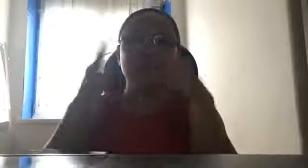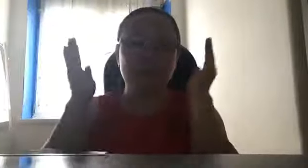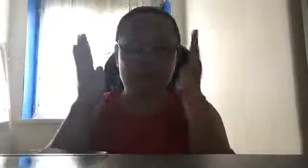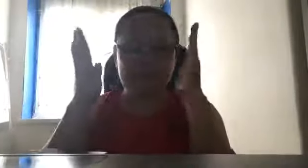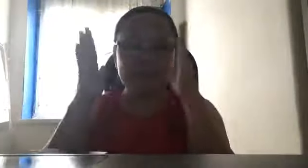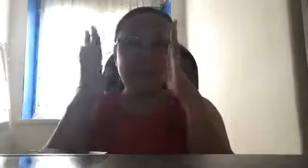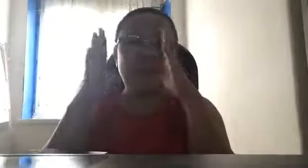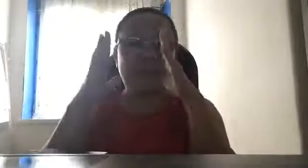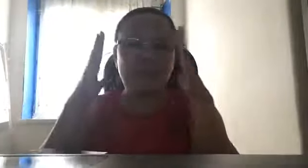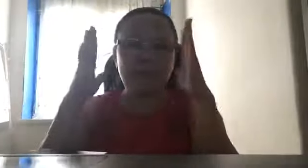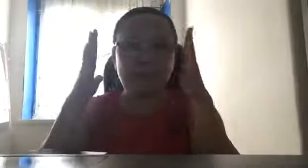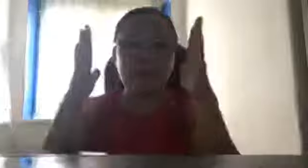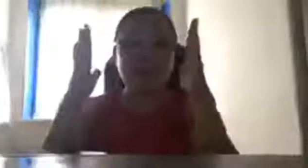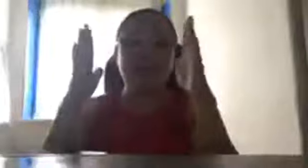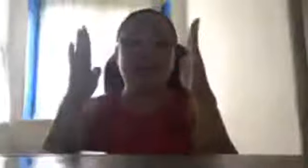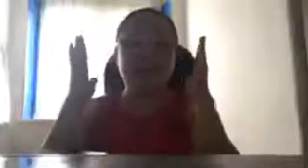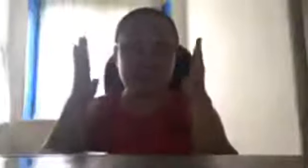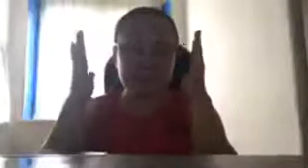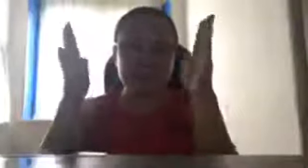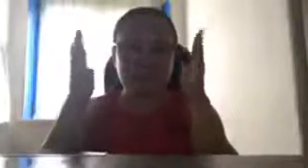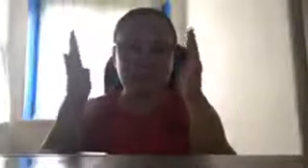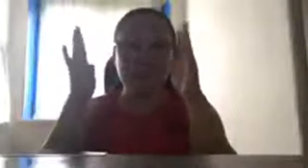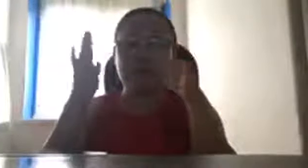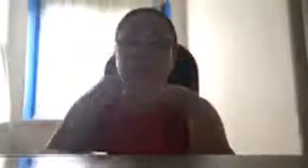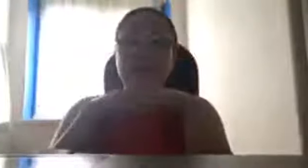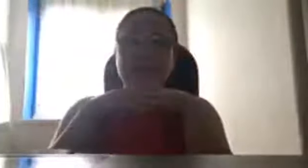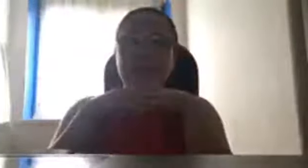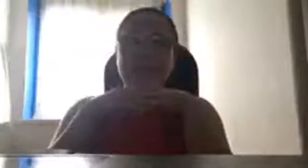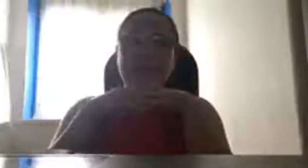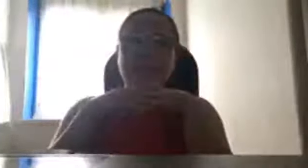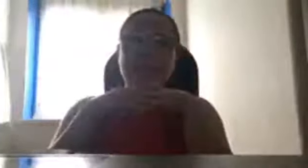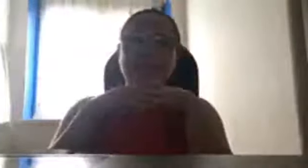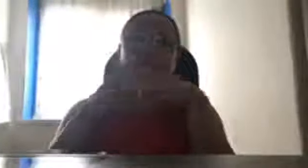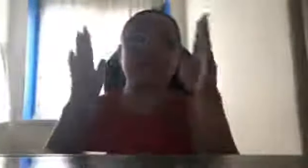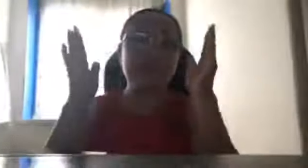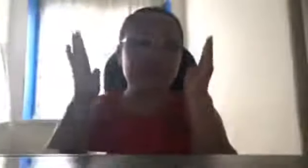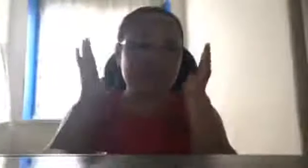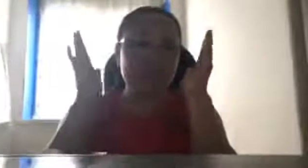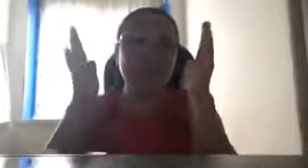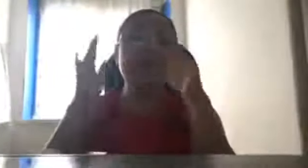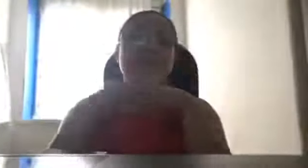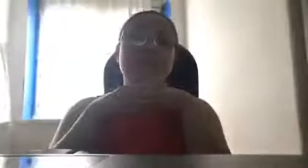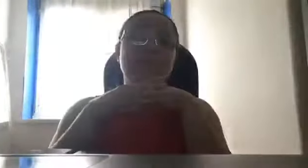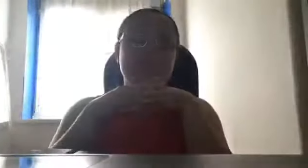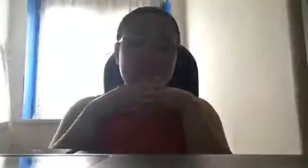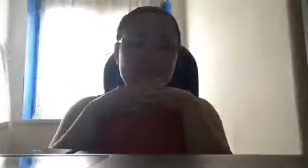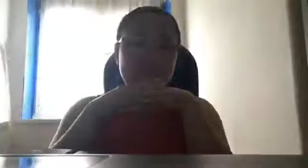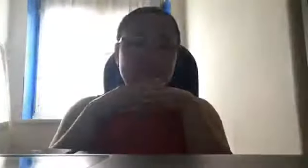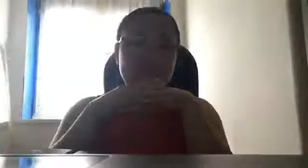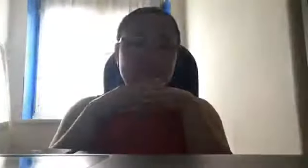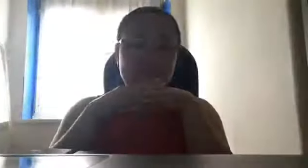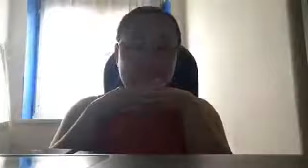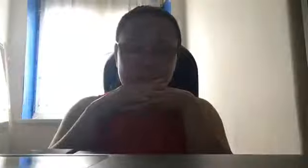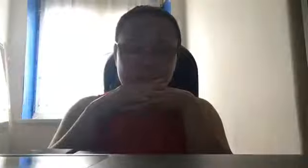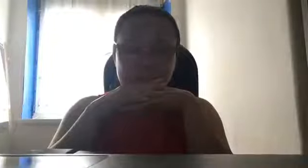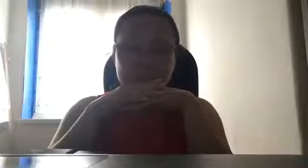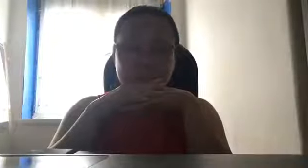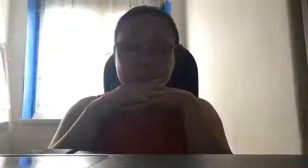So, focus talaga kami kung ano yung ahas, kaming ipinaglalaban. So, kayo dyan, ang mga aktivista, dyan sa Pilipinas,